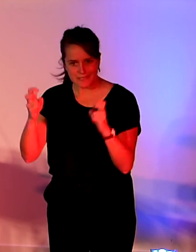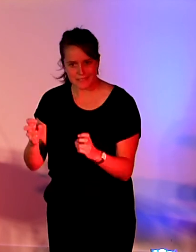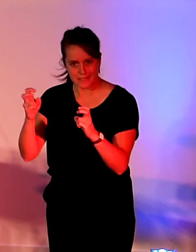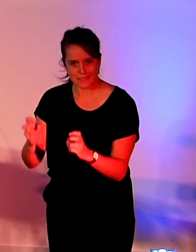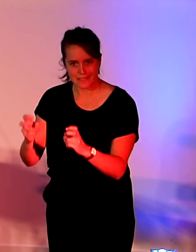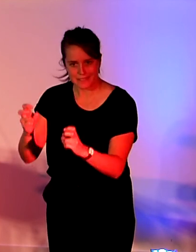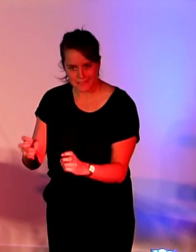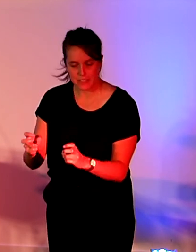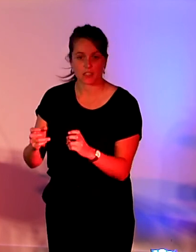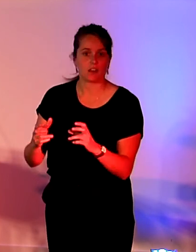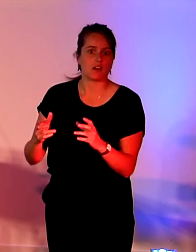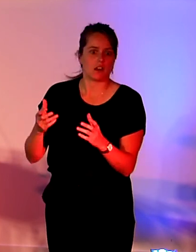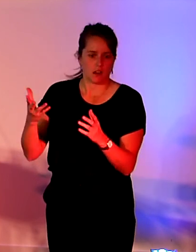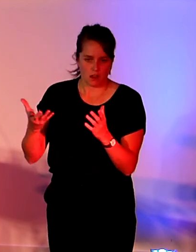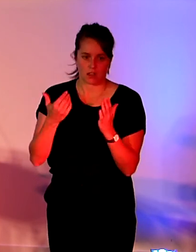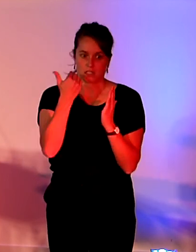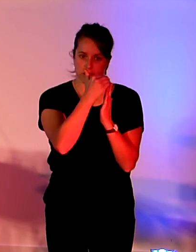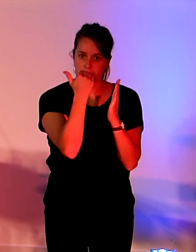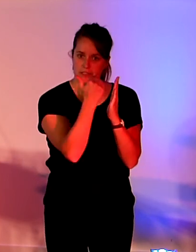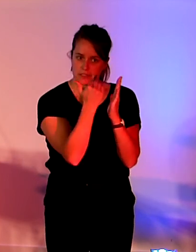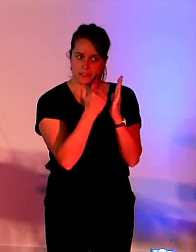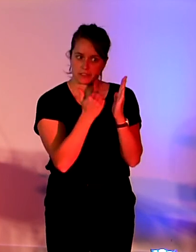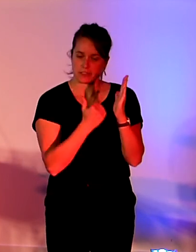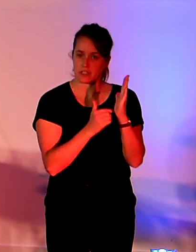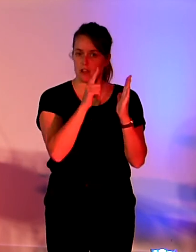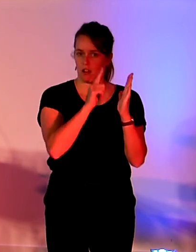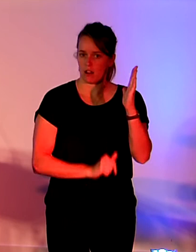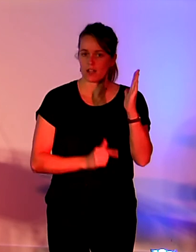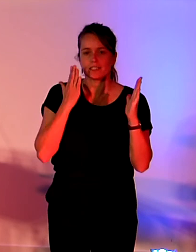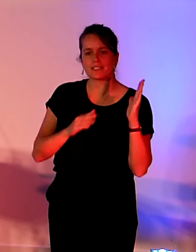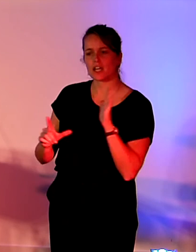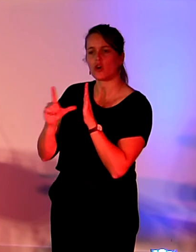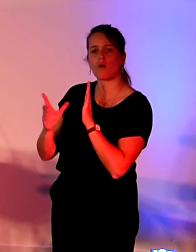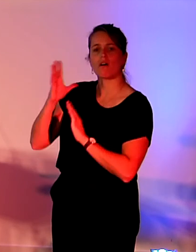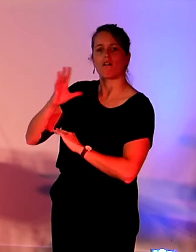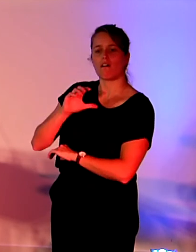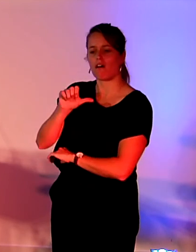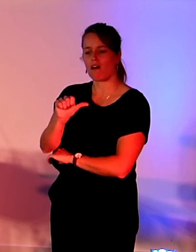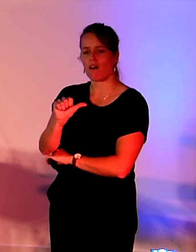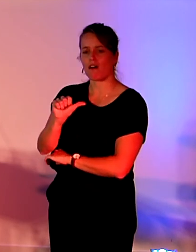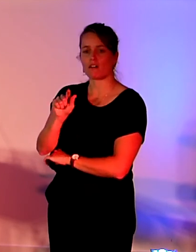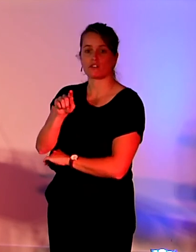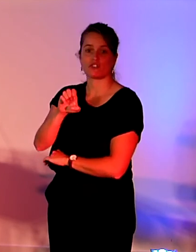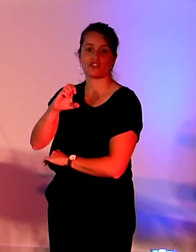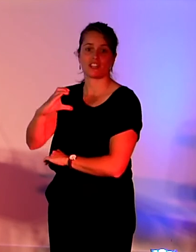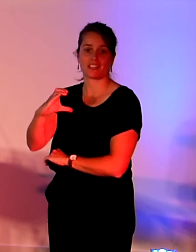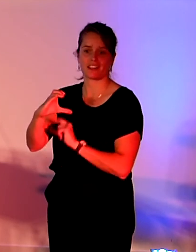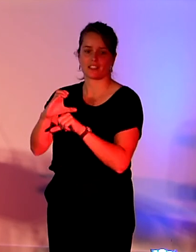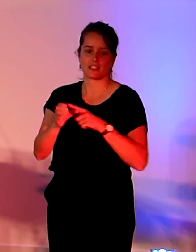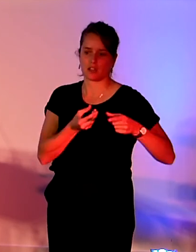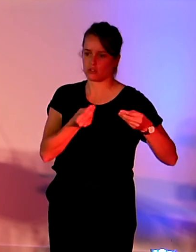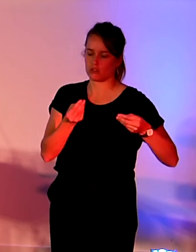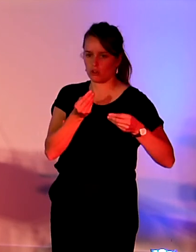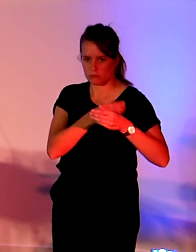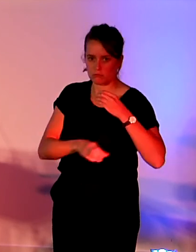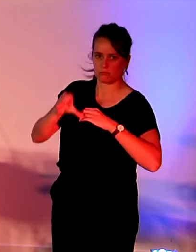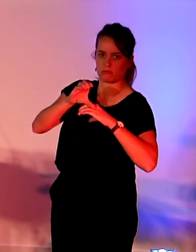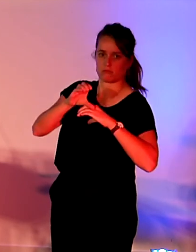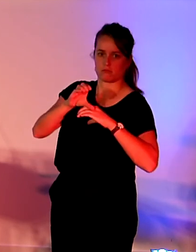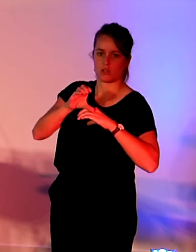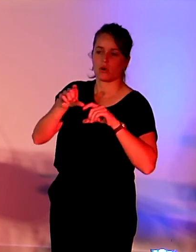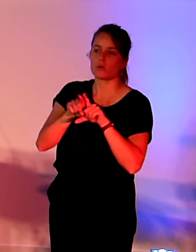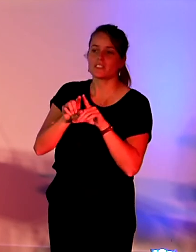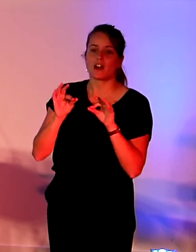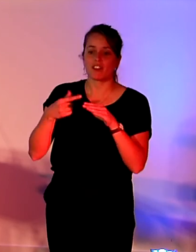vient, cette loi vient renforcer les dispositions de la loi AJEC, dont j'ai parlé tout à l'heure, pour notamment lutter contre l'obsolescence